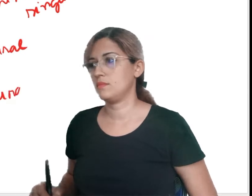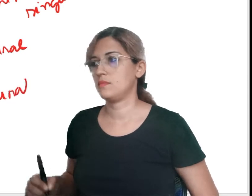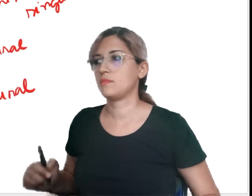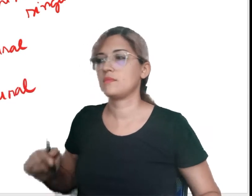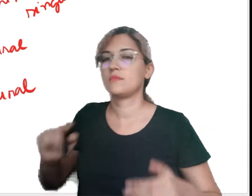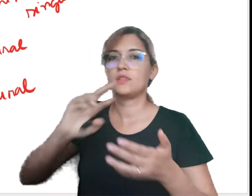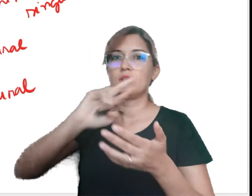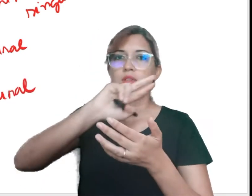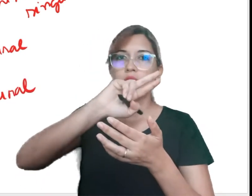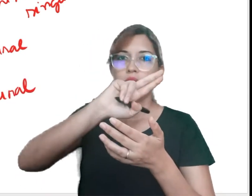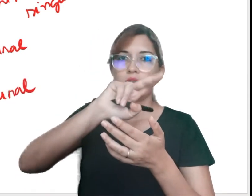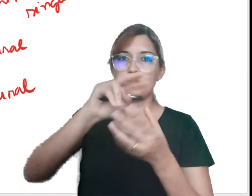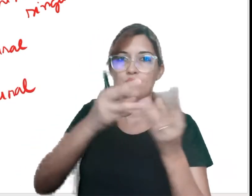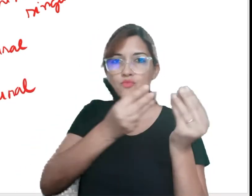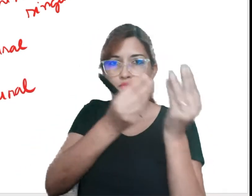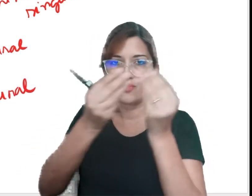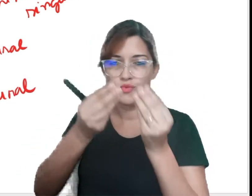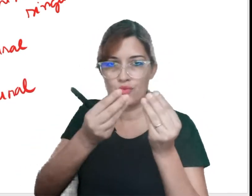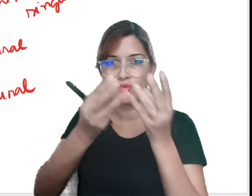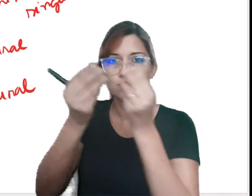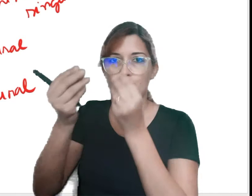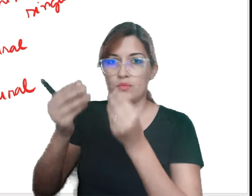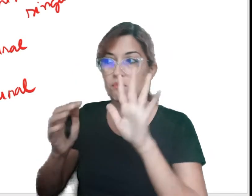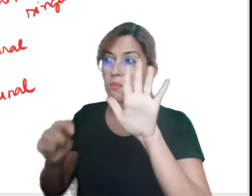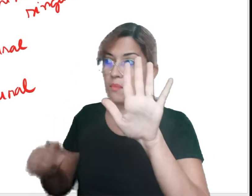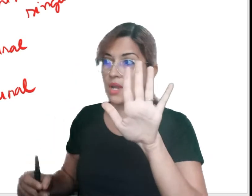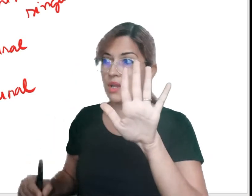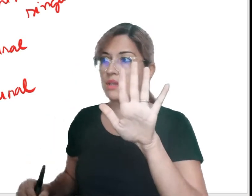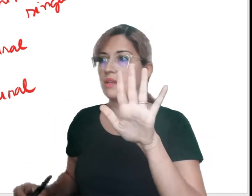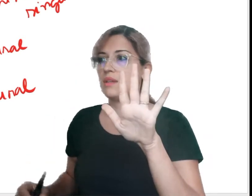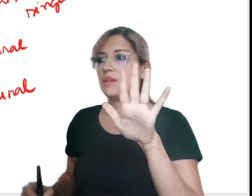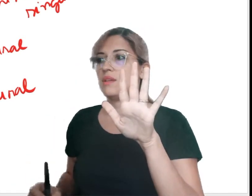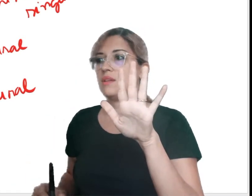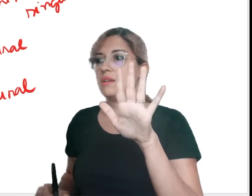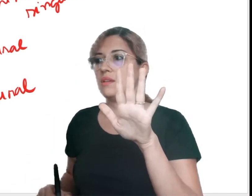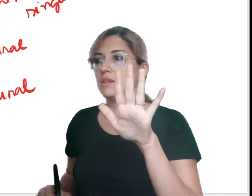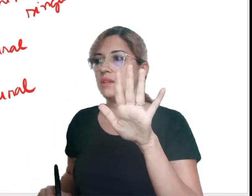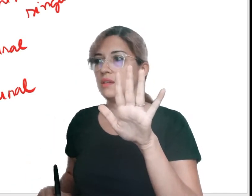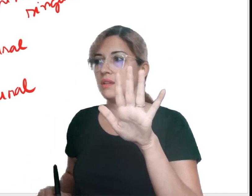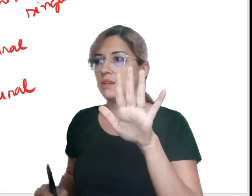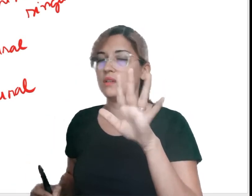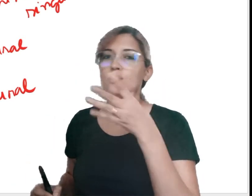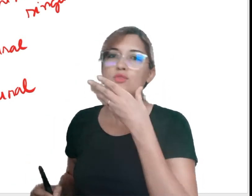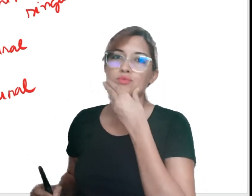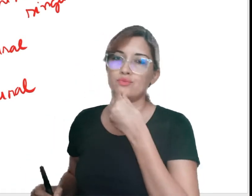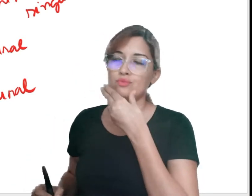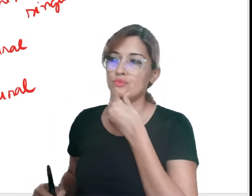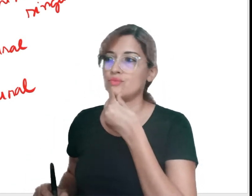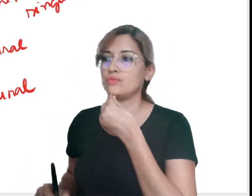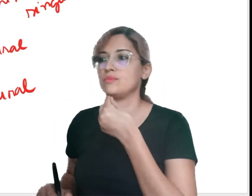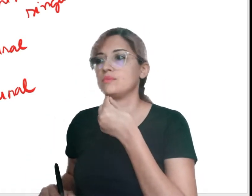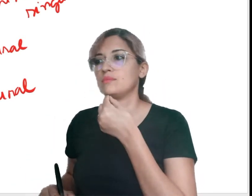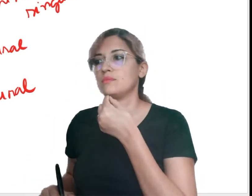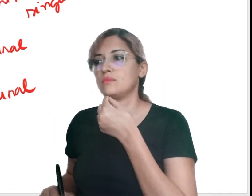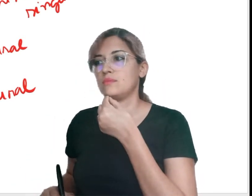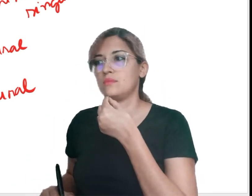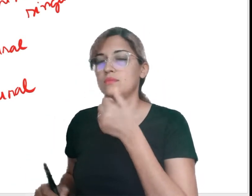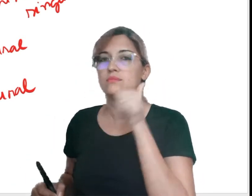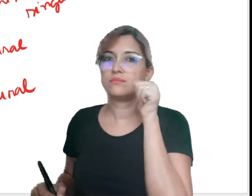Dos e das estão no plural, mas dos refere-se ao masculino e das